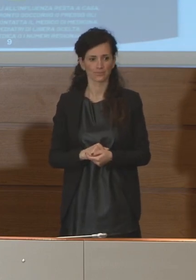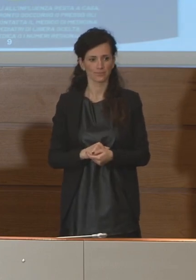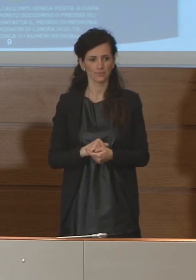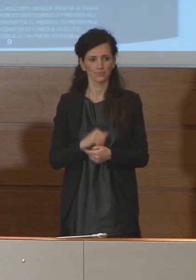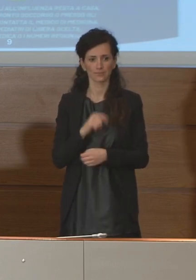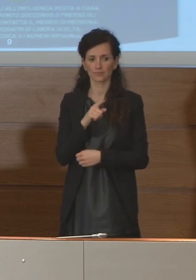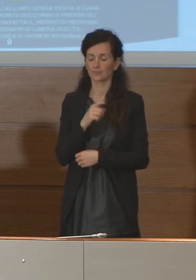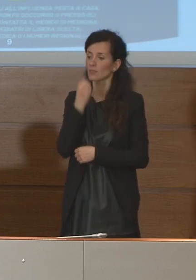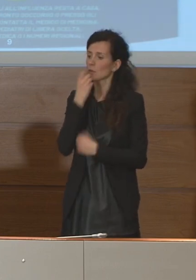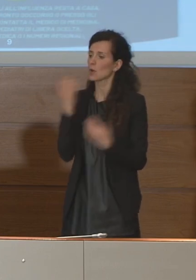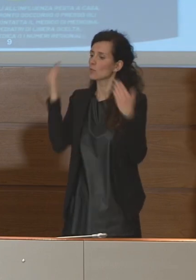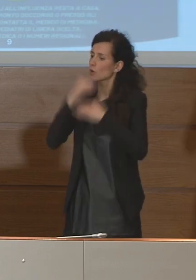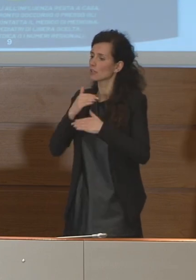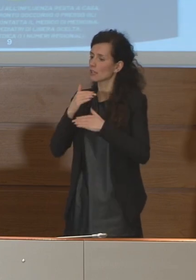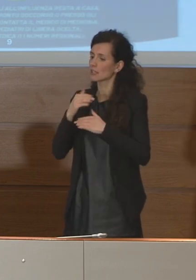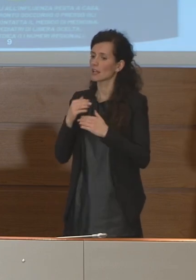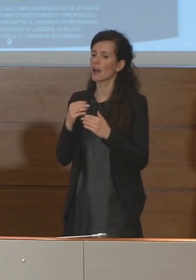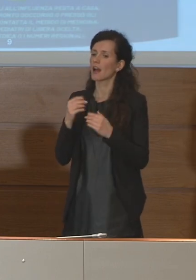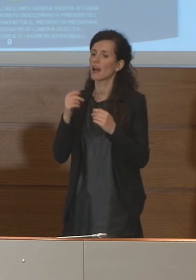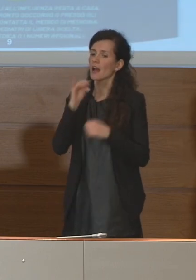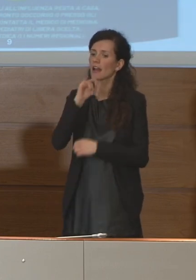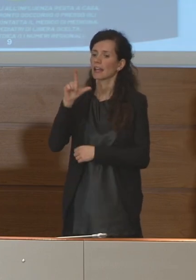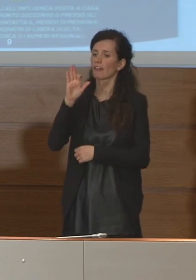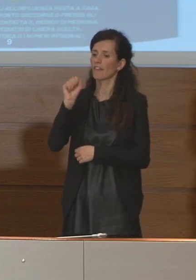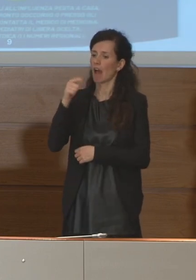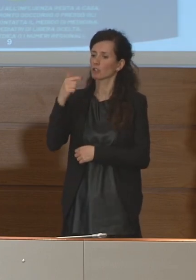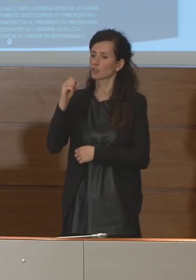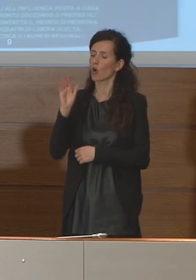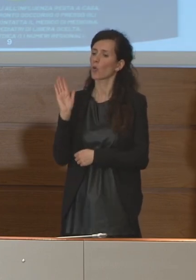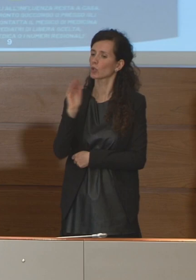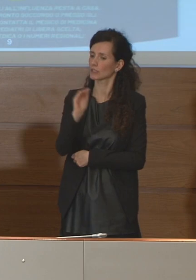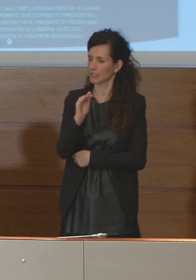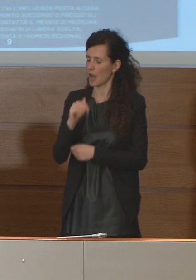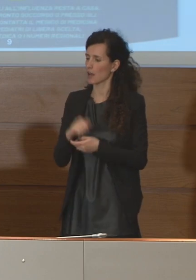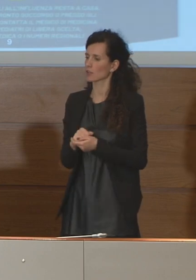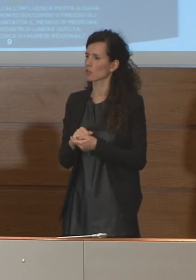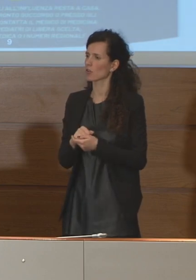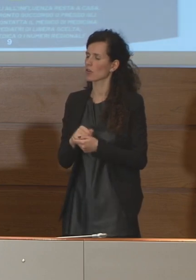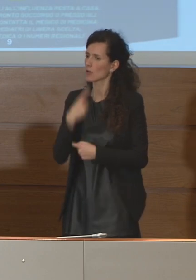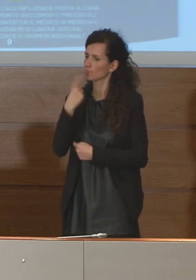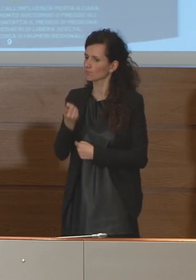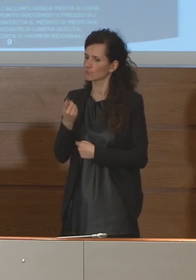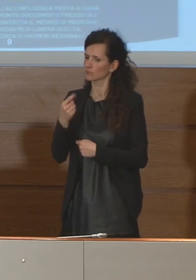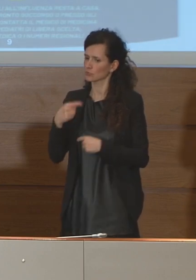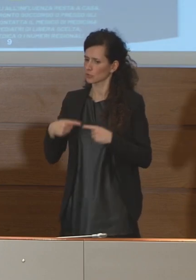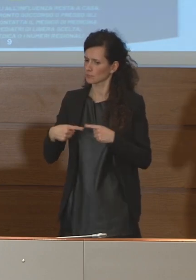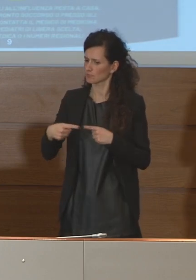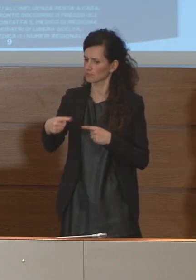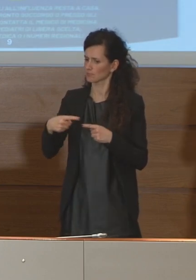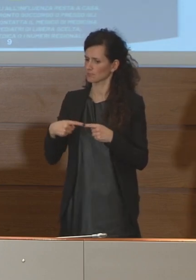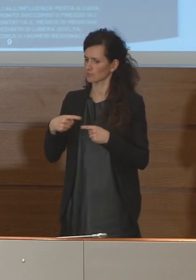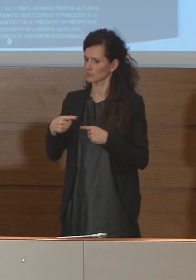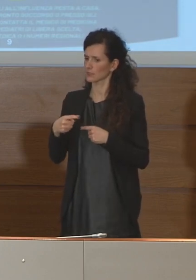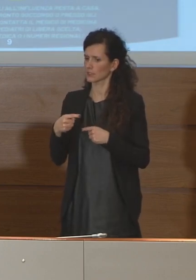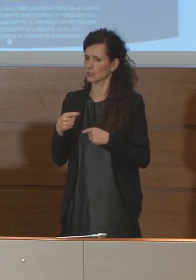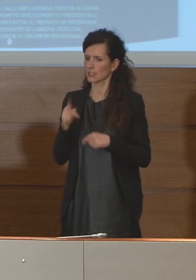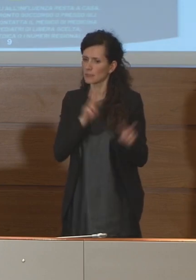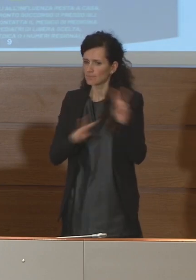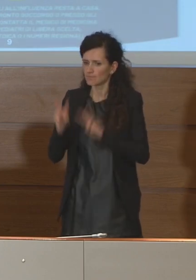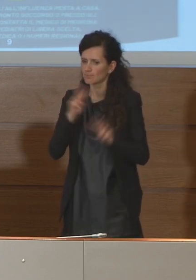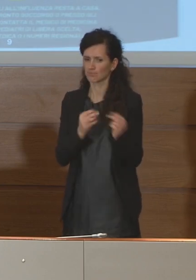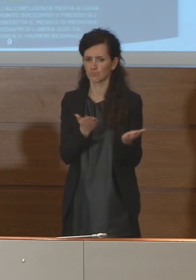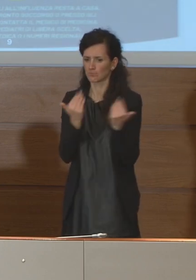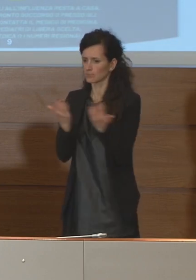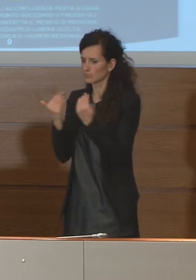Buonasera Alessandro Mantovani del Fatto Quotidiano. Ha detto che sono in corso acquisizioni di apparecchiature per le terapie